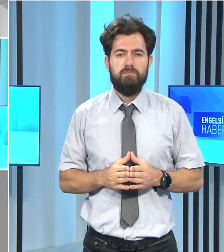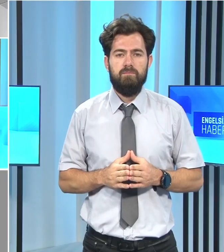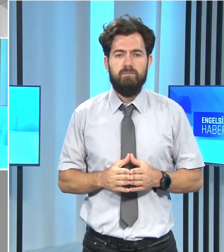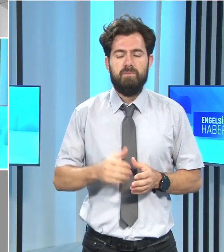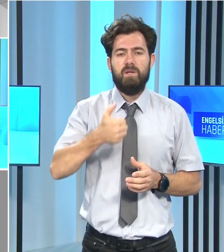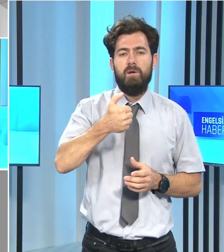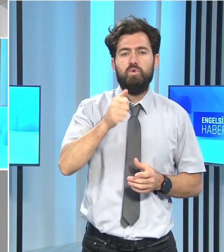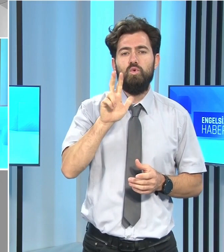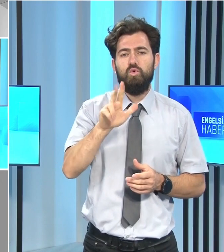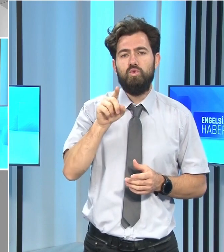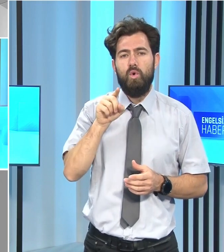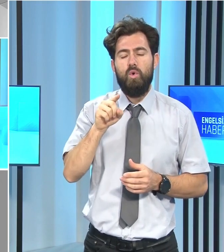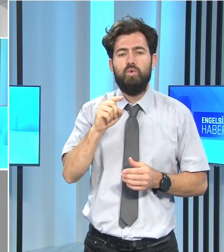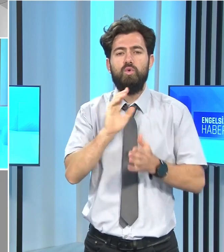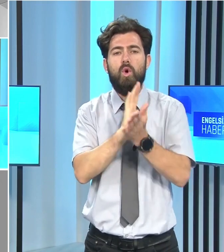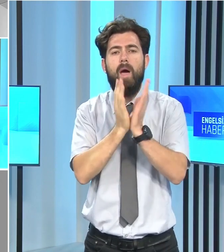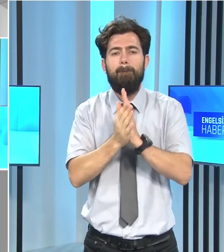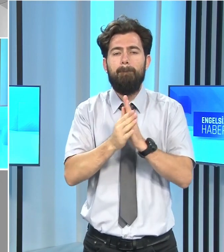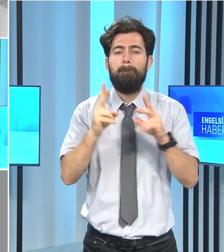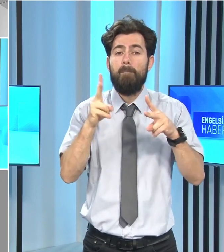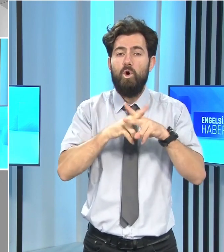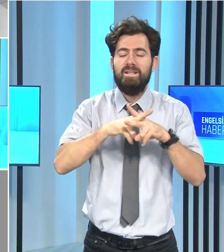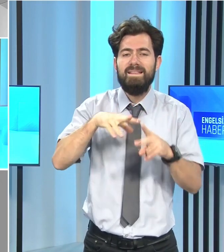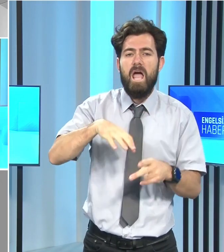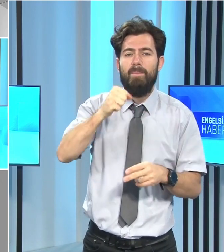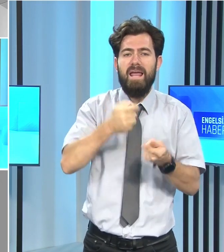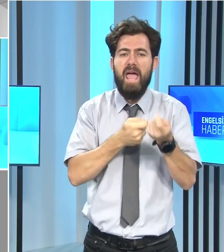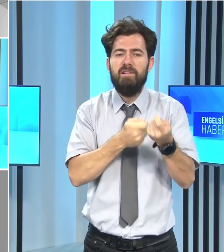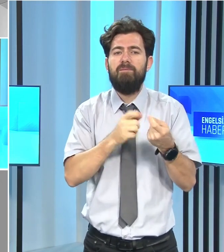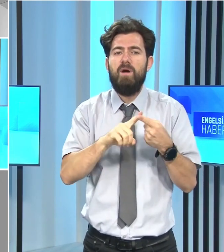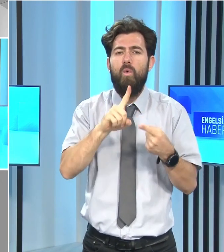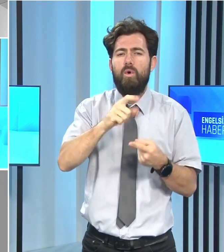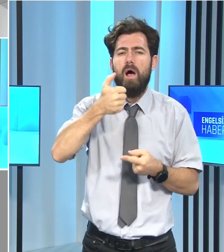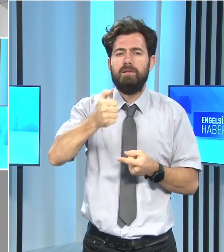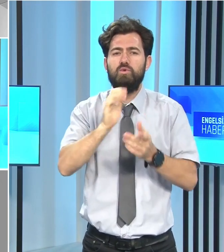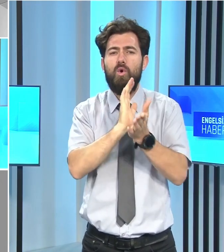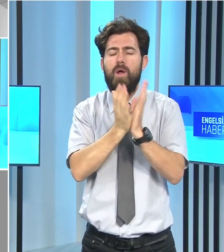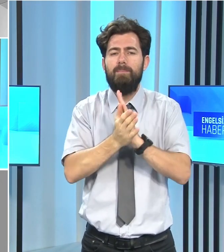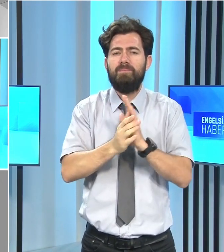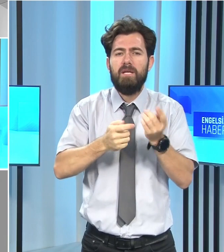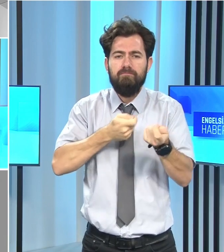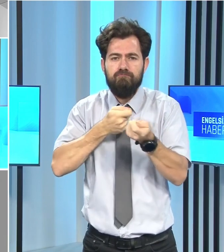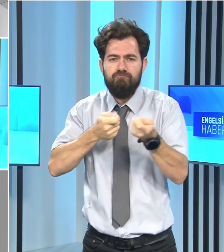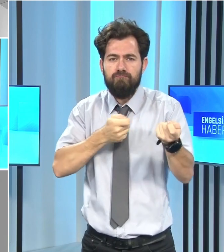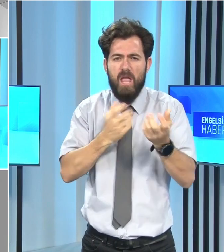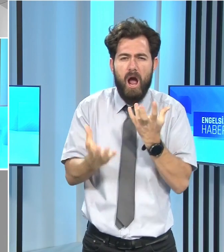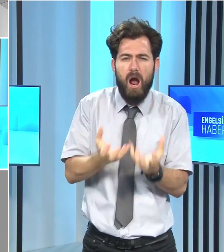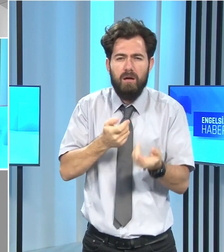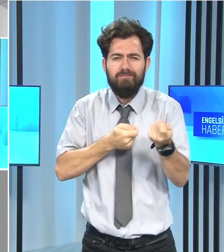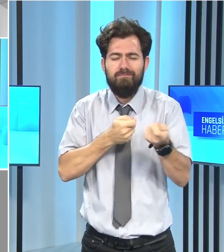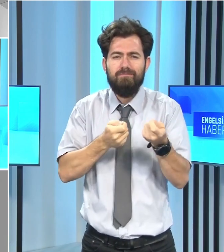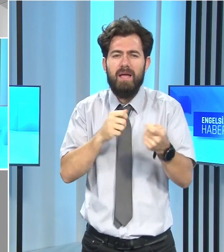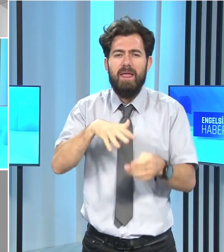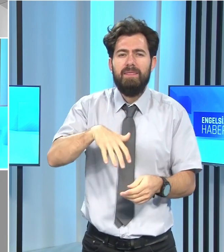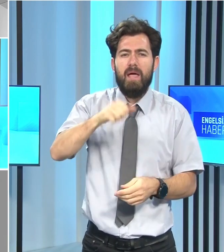63. dönem polis temel eğitimi ve 16. dönem itfaiye temel eğitimi kurslarını